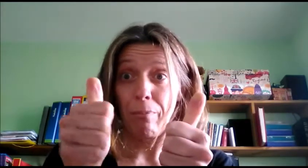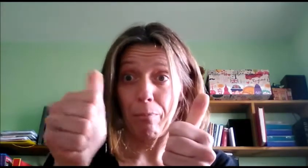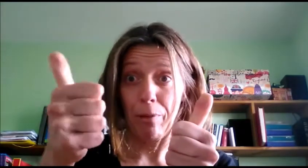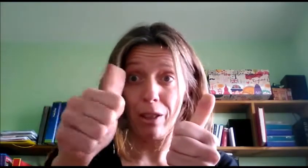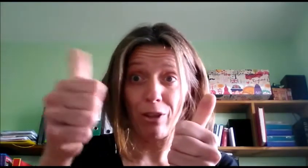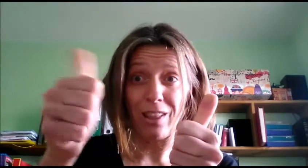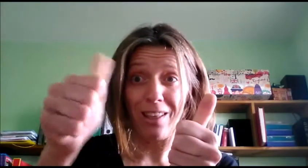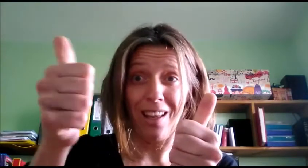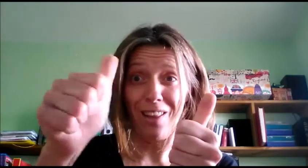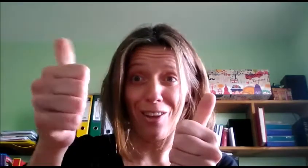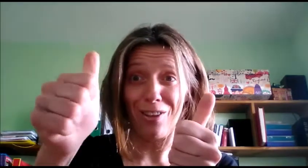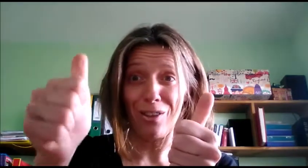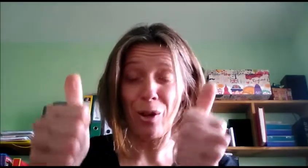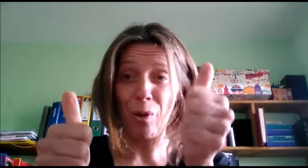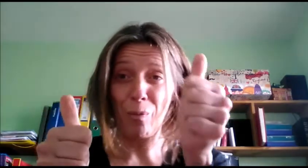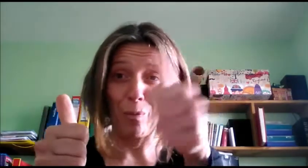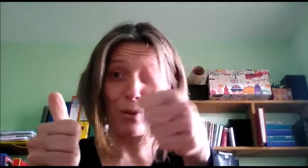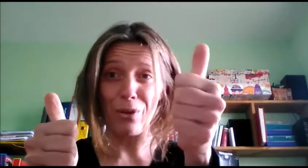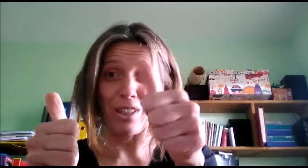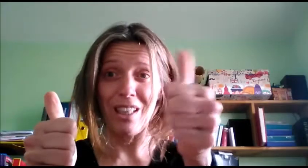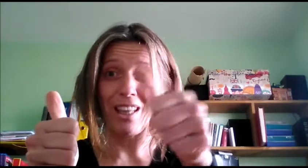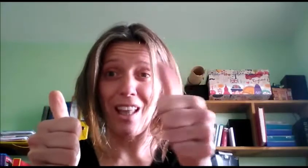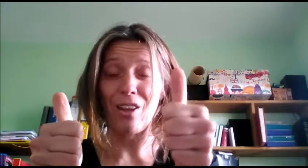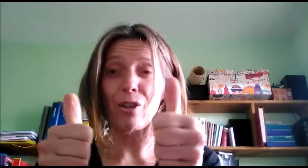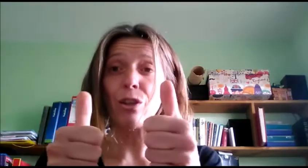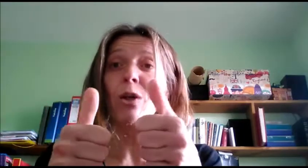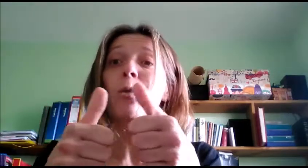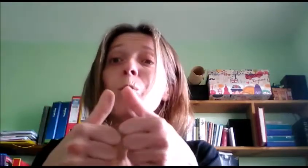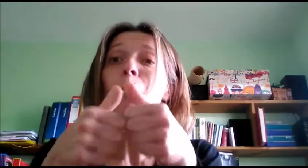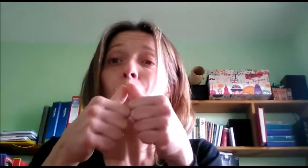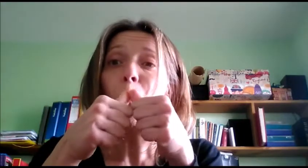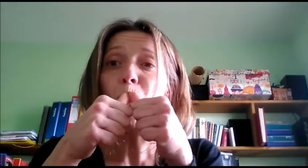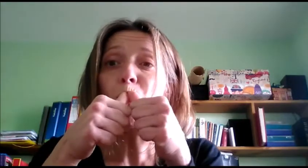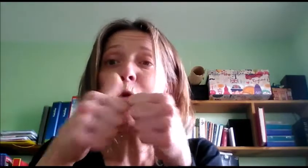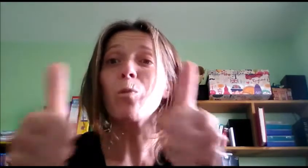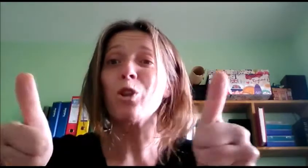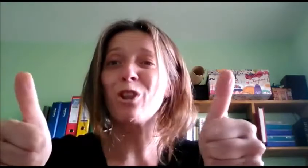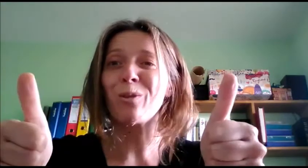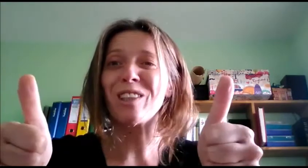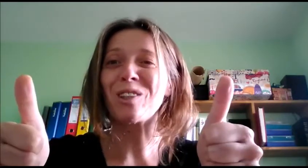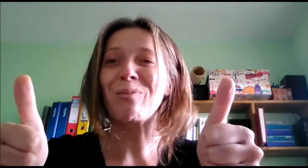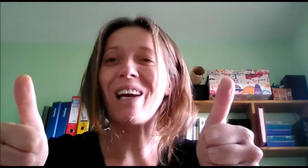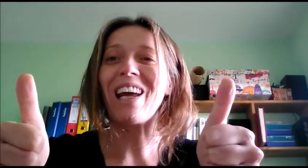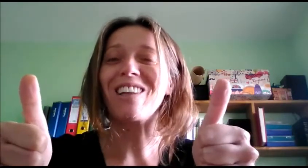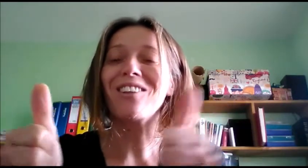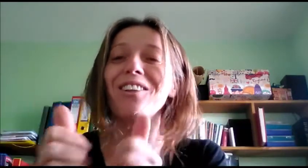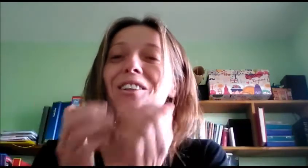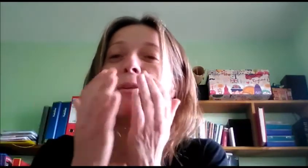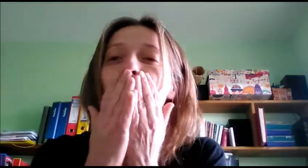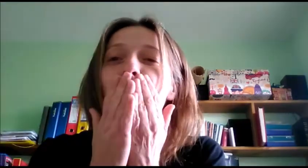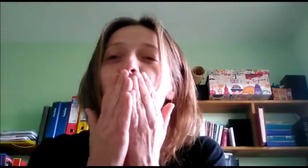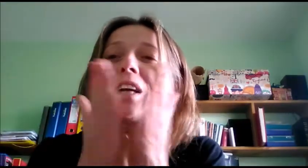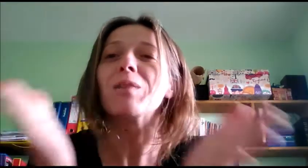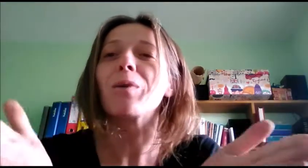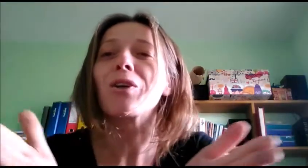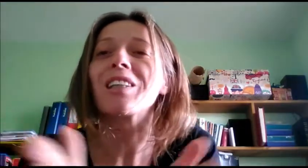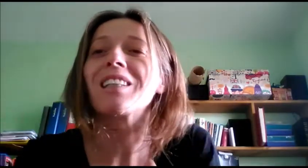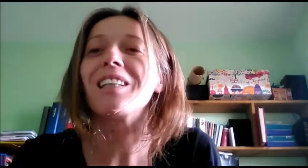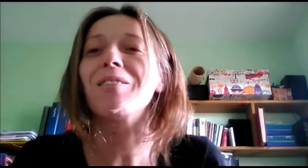Picos dice adiós Puk os dice adiós Muchos besos para todos Espero que estéis